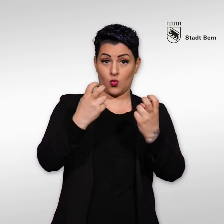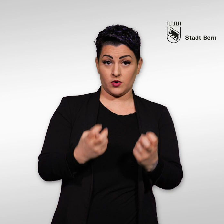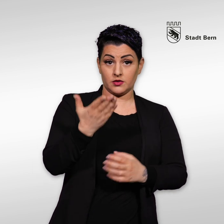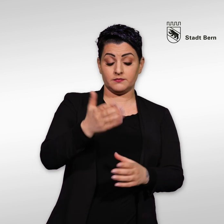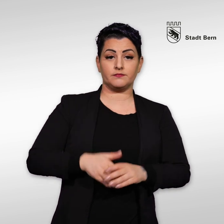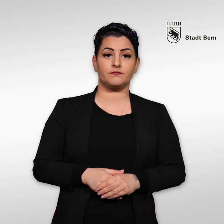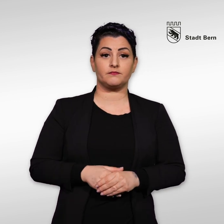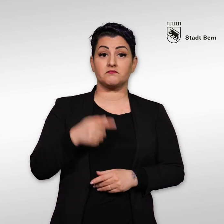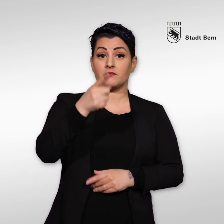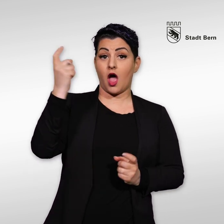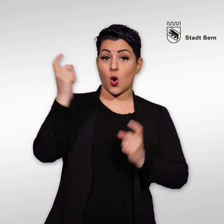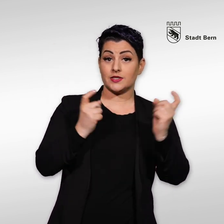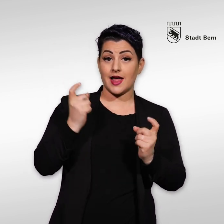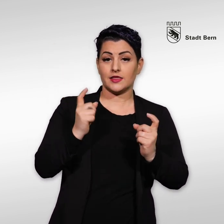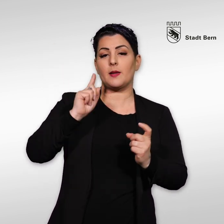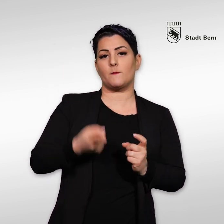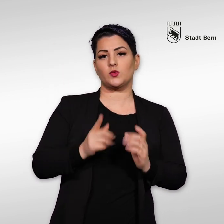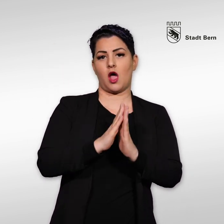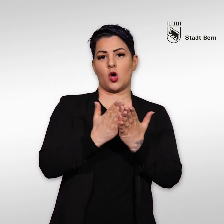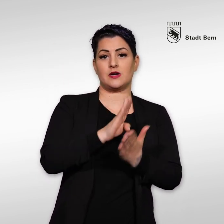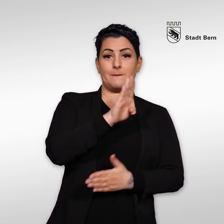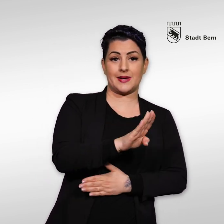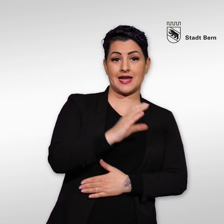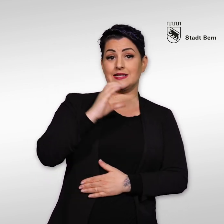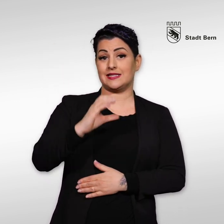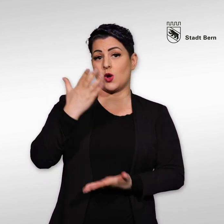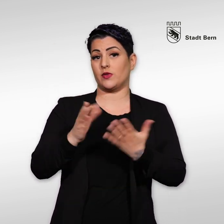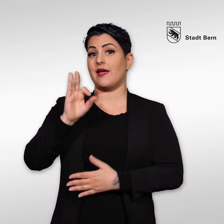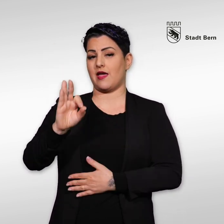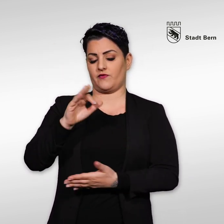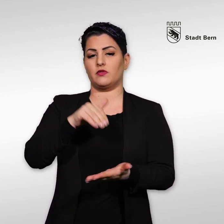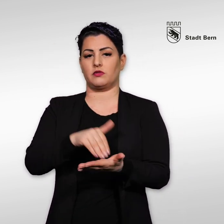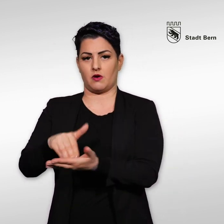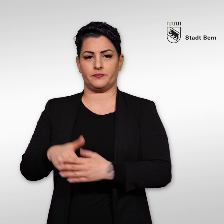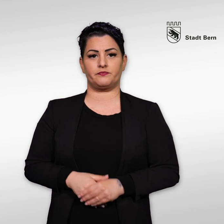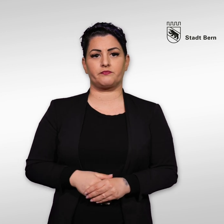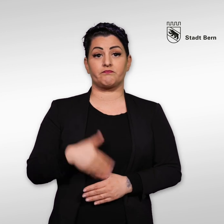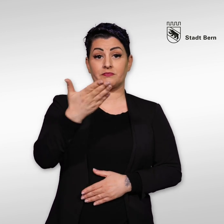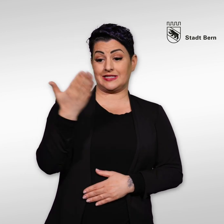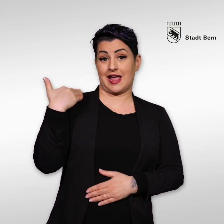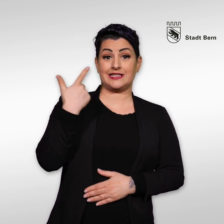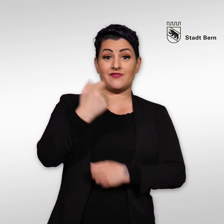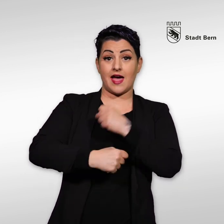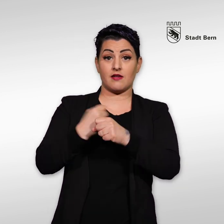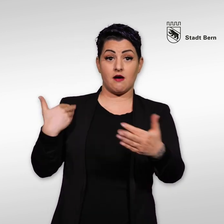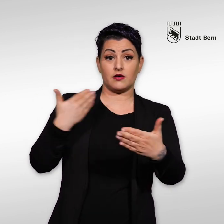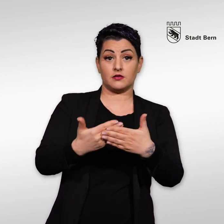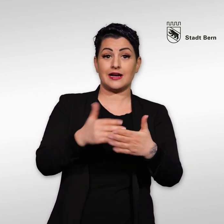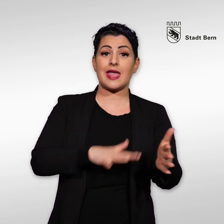Ausländer und Ausländerinnen müssen den Ausweis B, C oder F haben. Sie zahlen seit zwei Jahren in der Gemeinde Bern